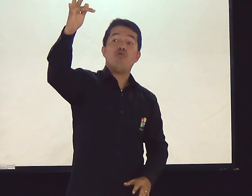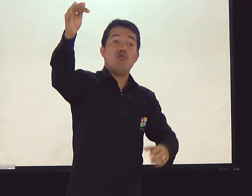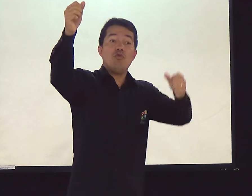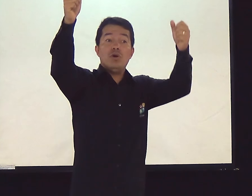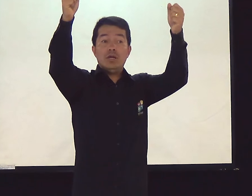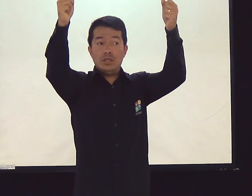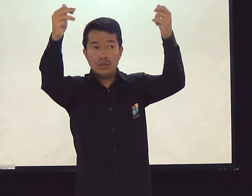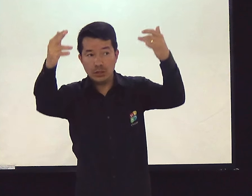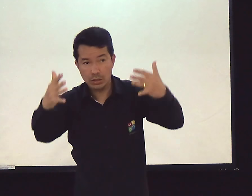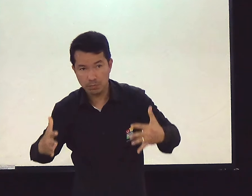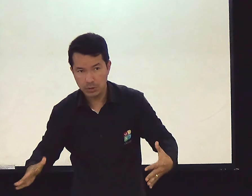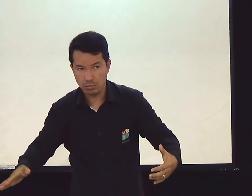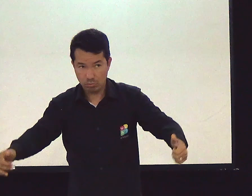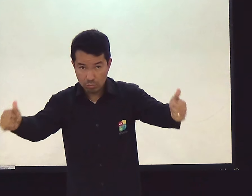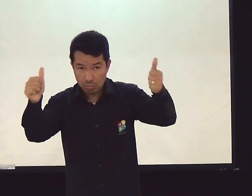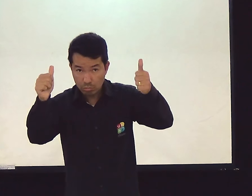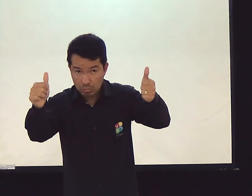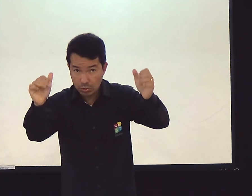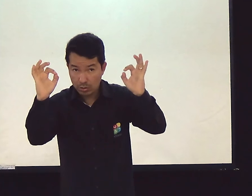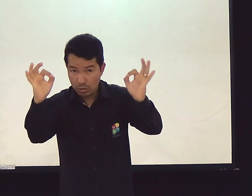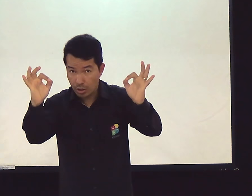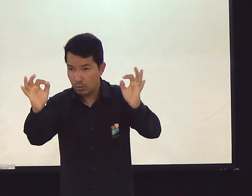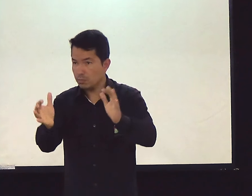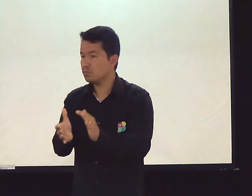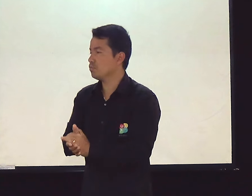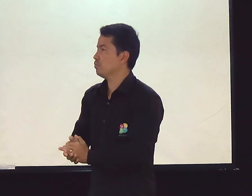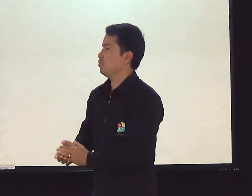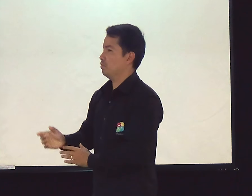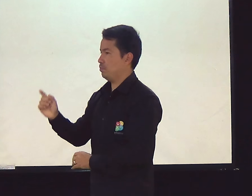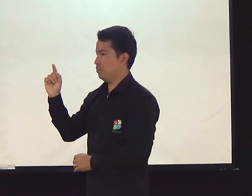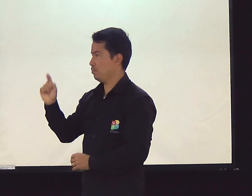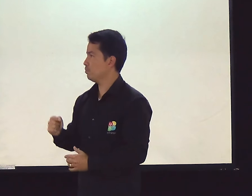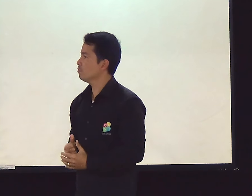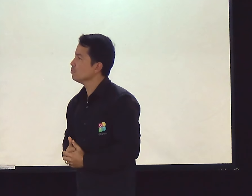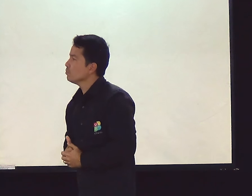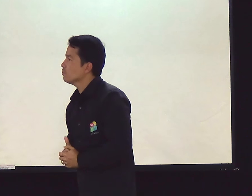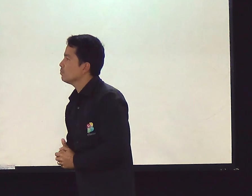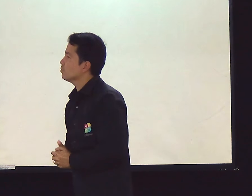É uma linguagem apocalíptica. Porque explica coisas do futuro.